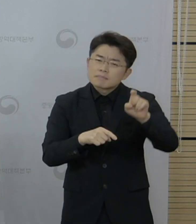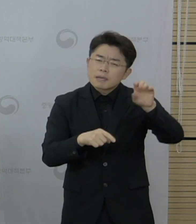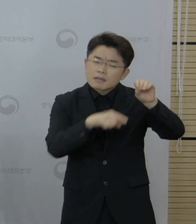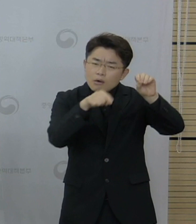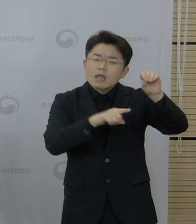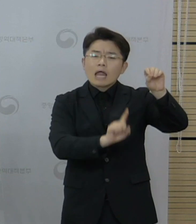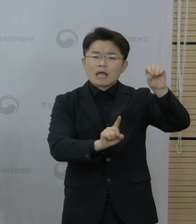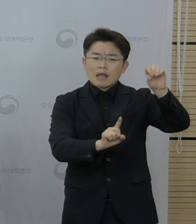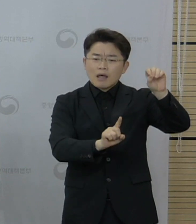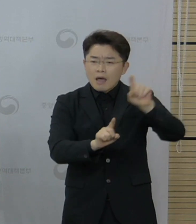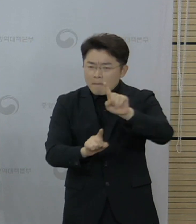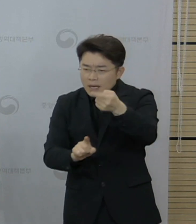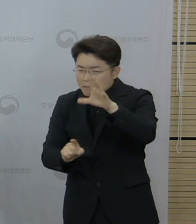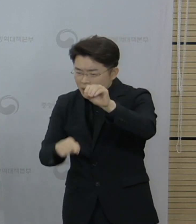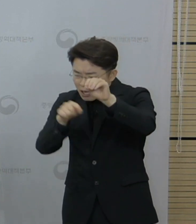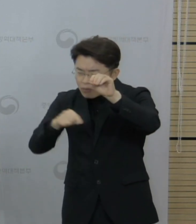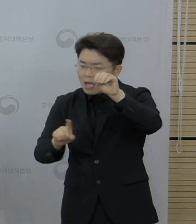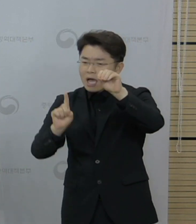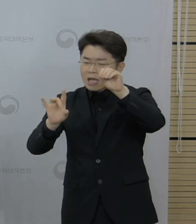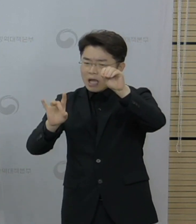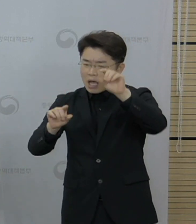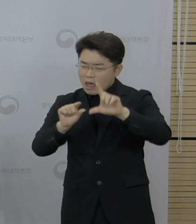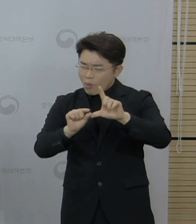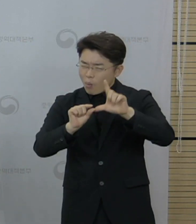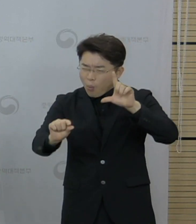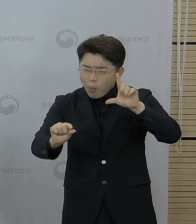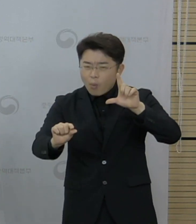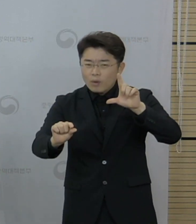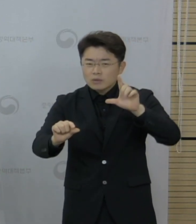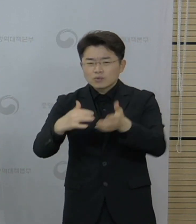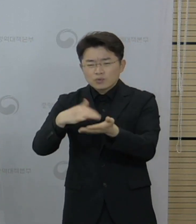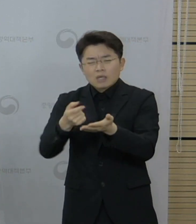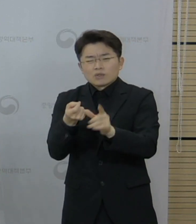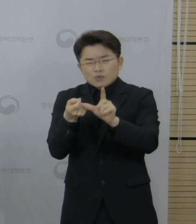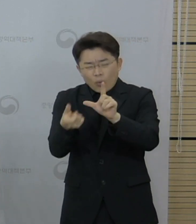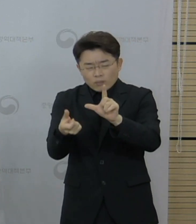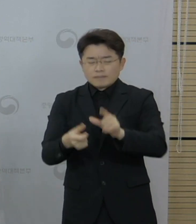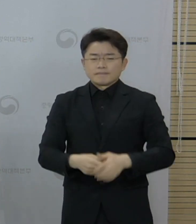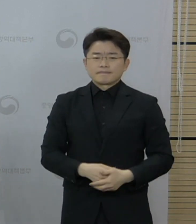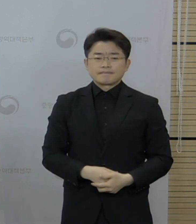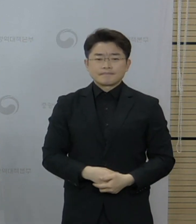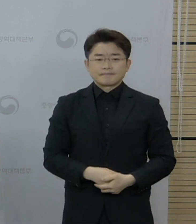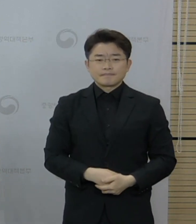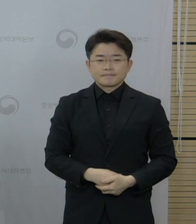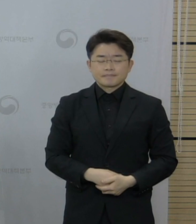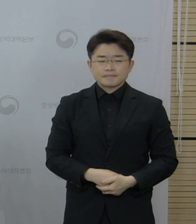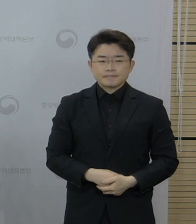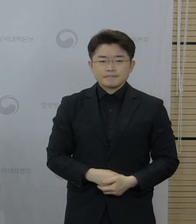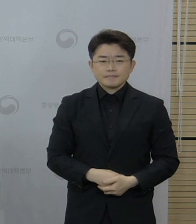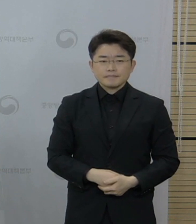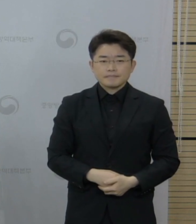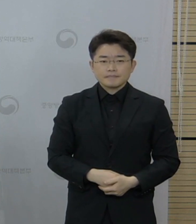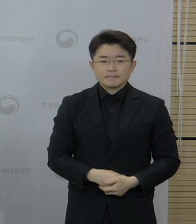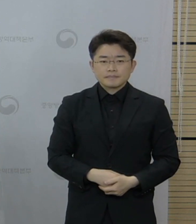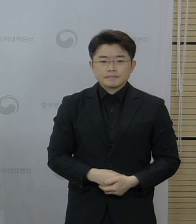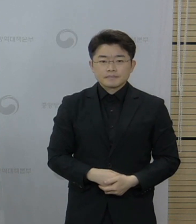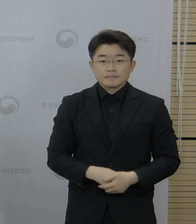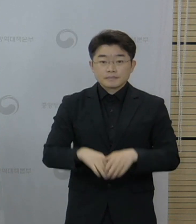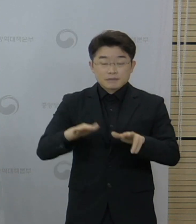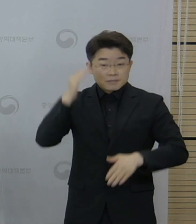거기에서부터 100만 접종권당 한 건으로 드물게 나타났고 이러한 발생, 보고된 것도